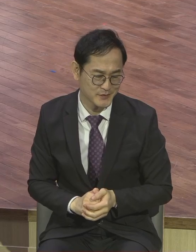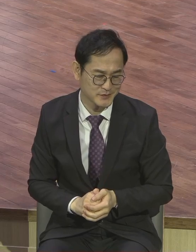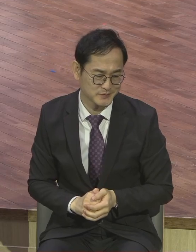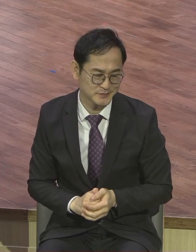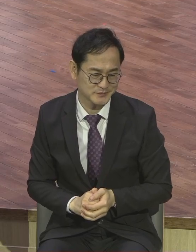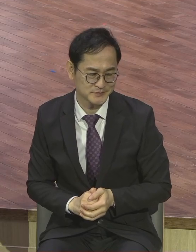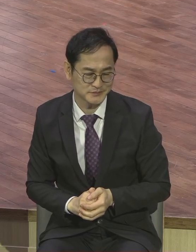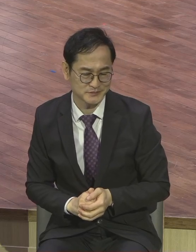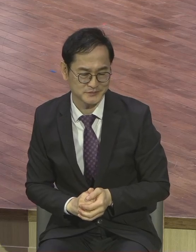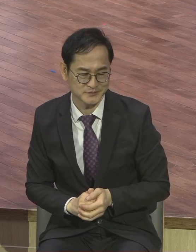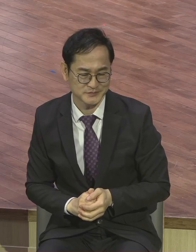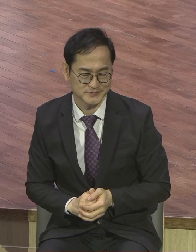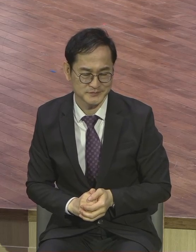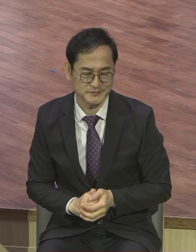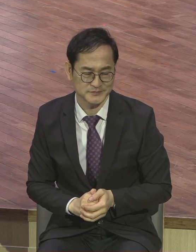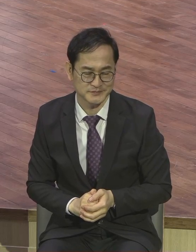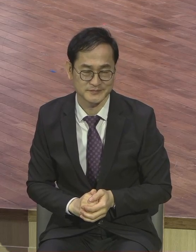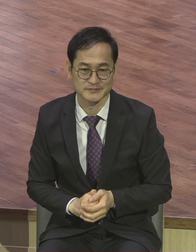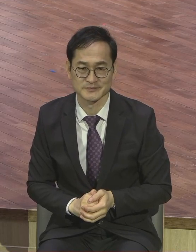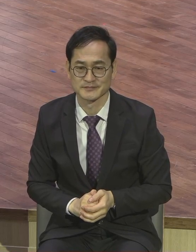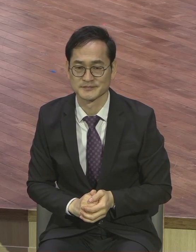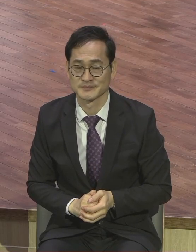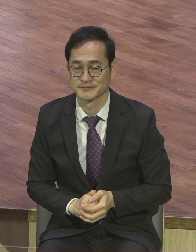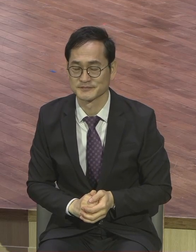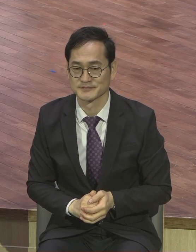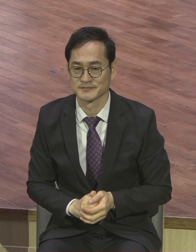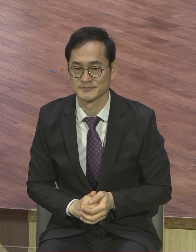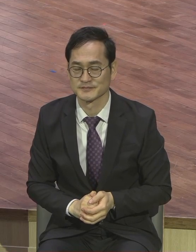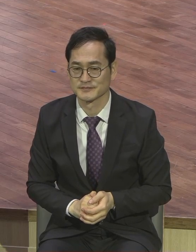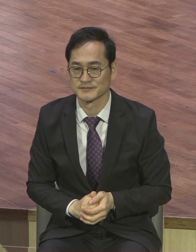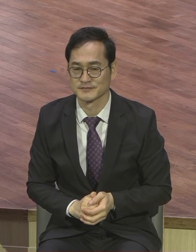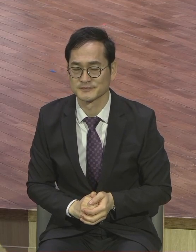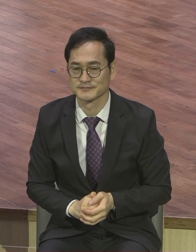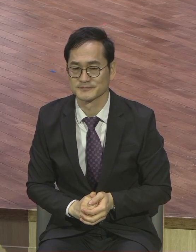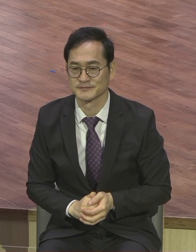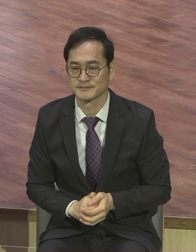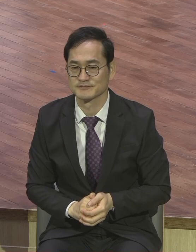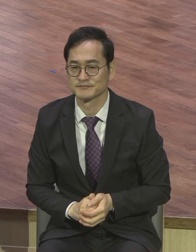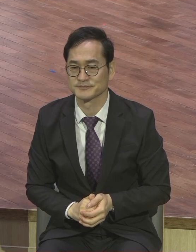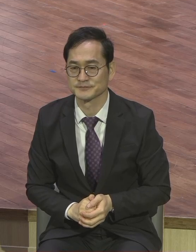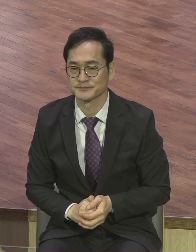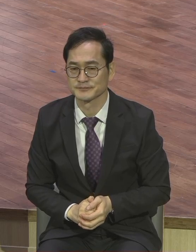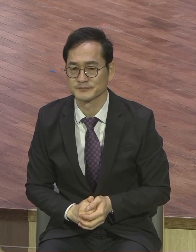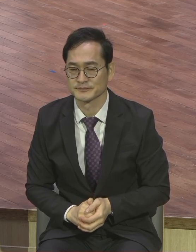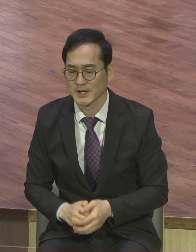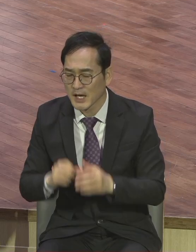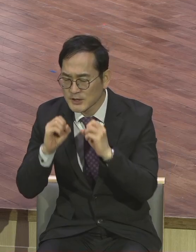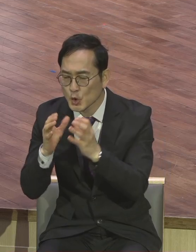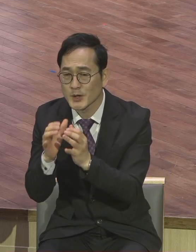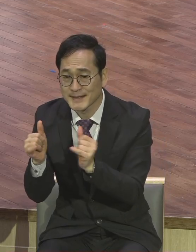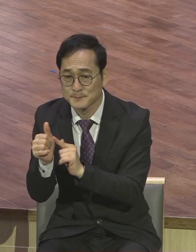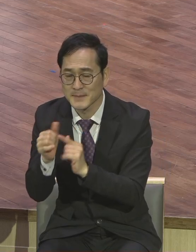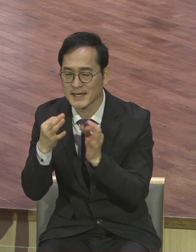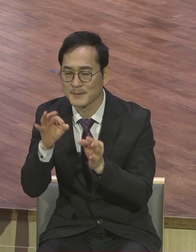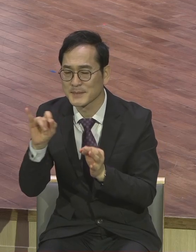우리 김민숙 전도사님이 무속 담당 전도사님인데